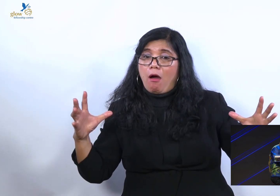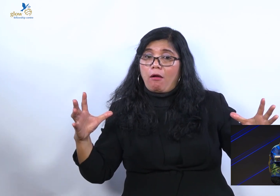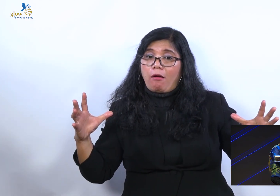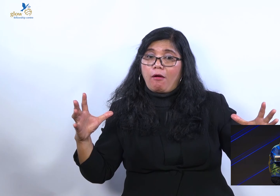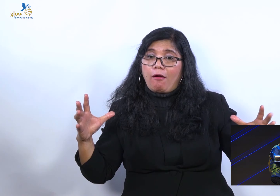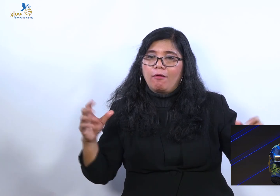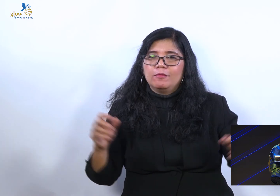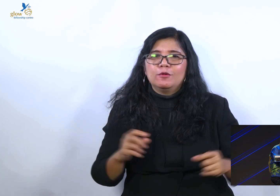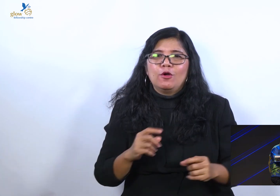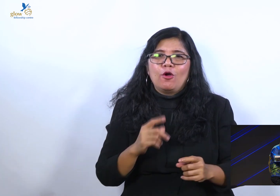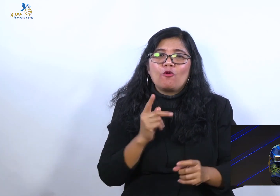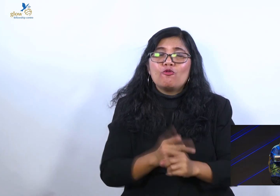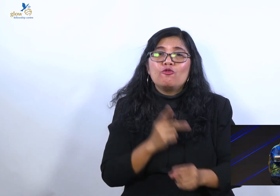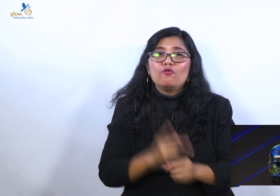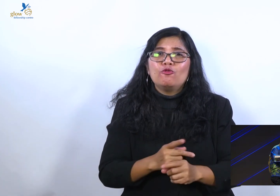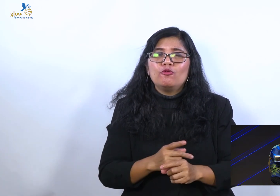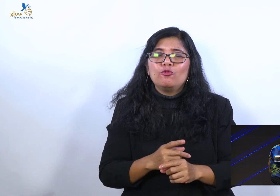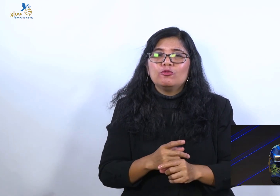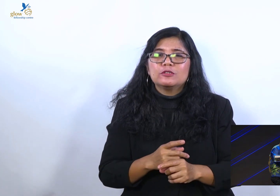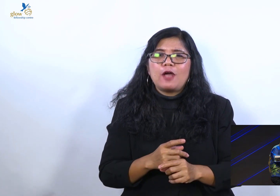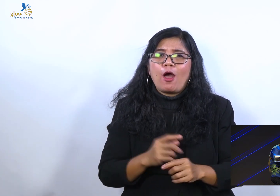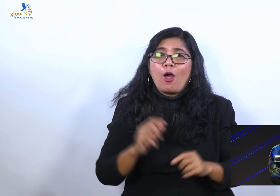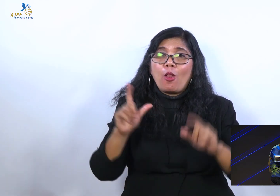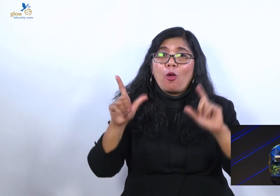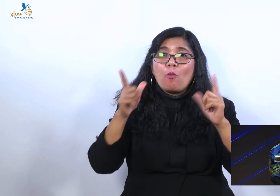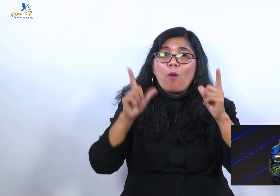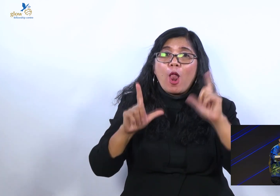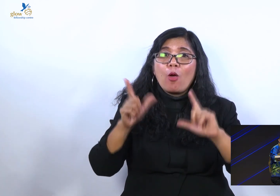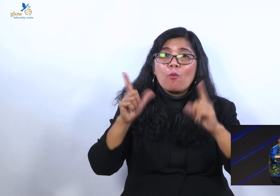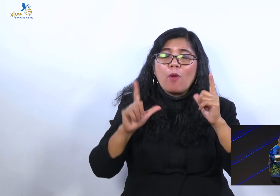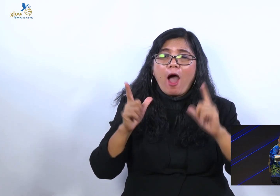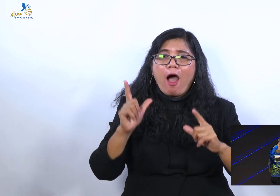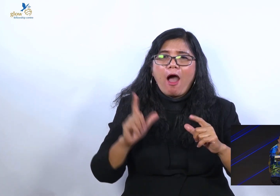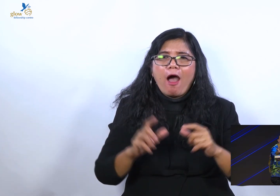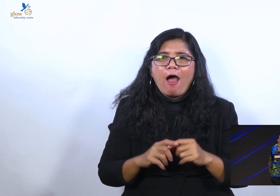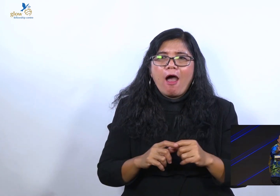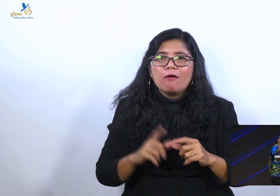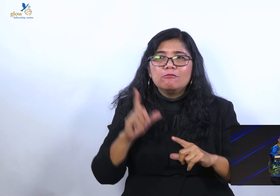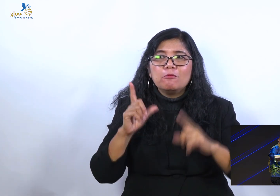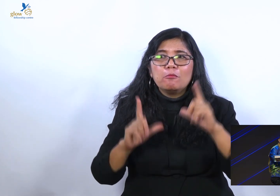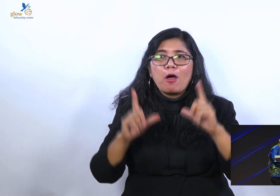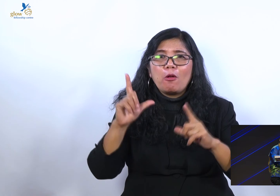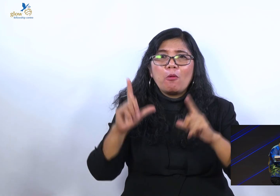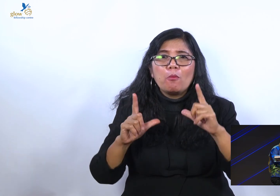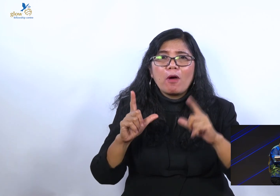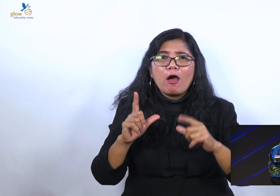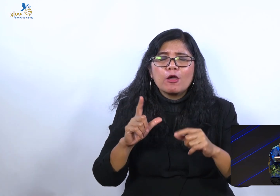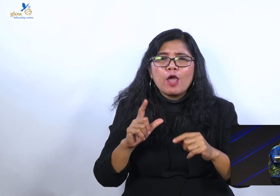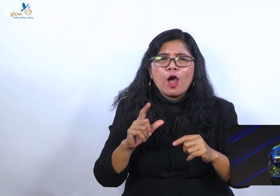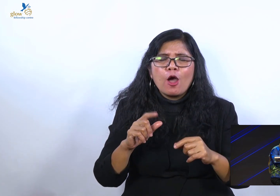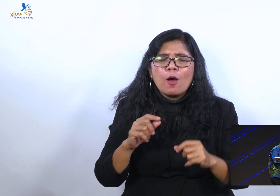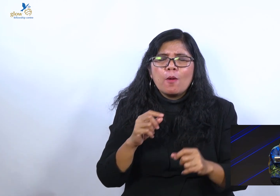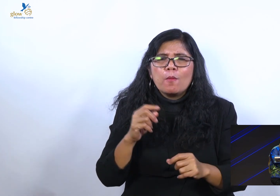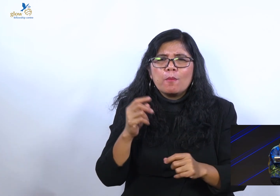Guru-guru sedang berlomba-lomba. Siapa yang pengajarannya paling luar biasa.